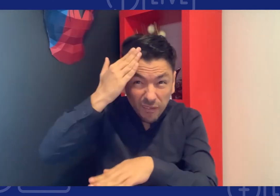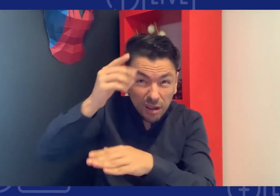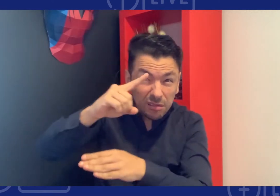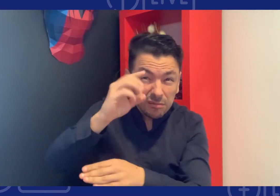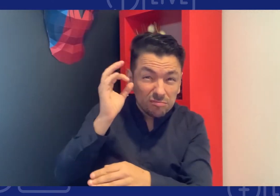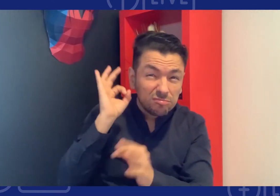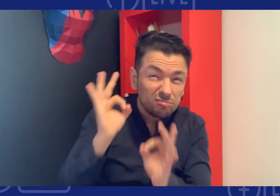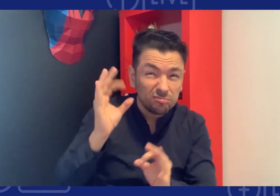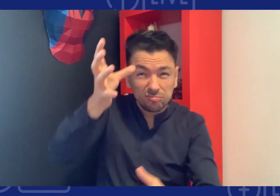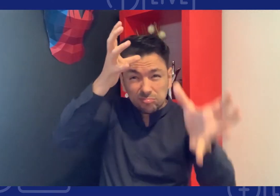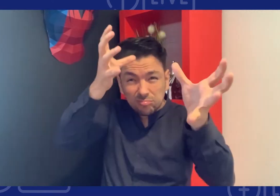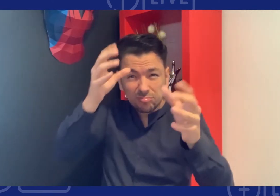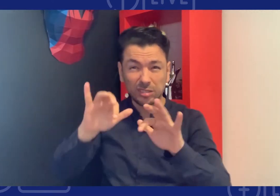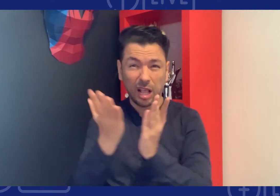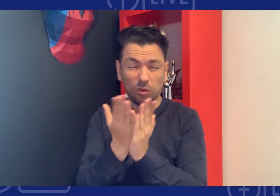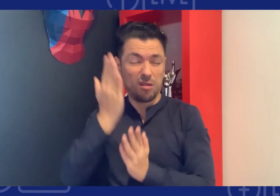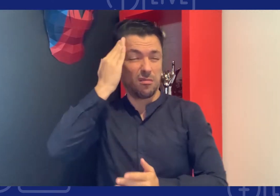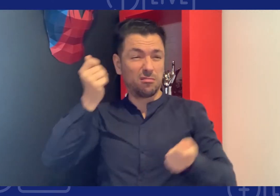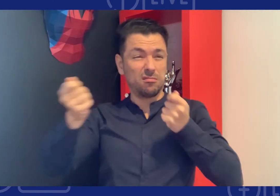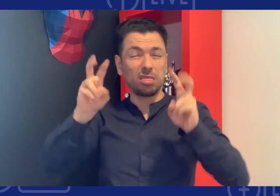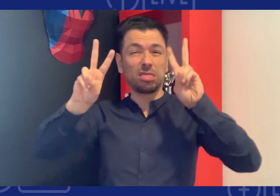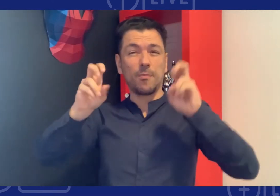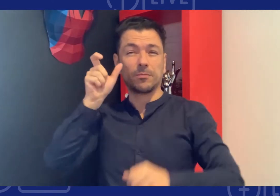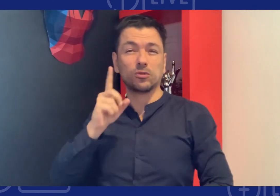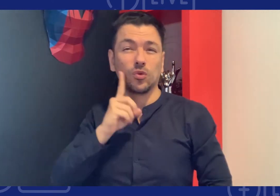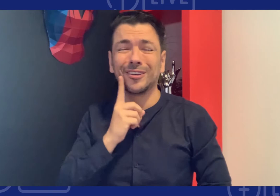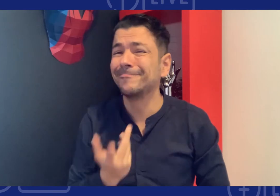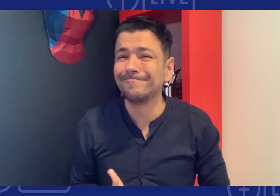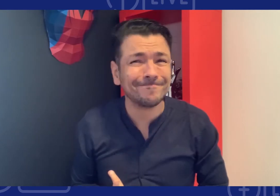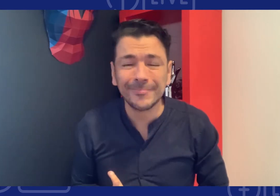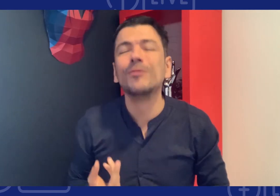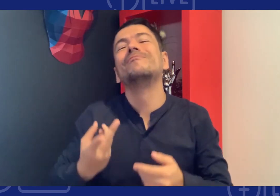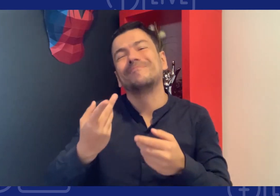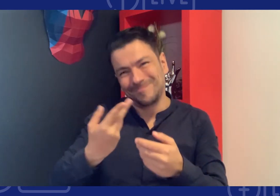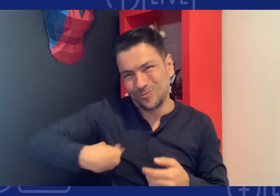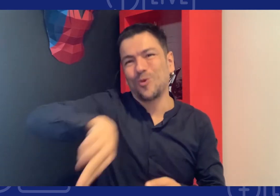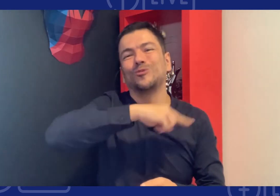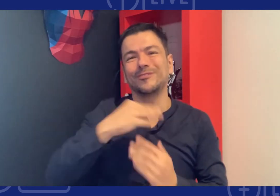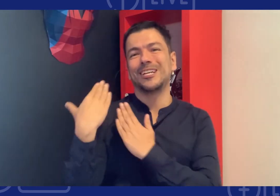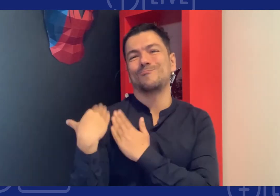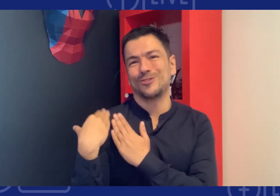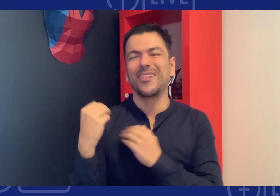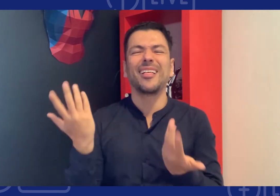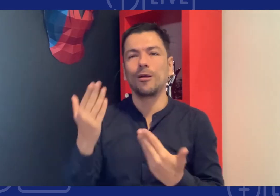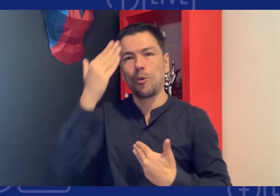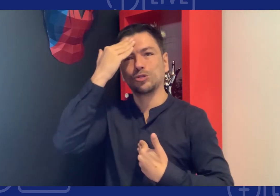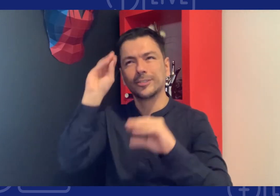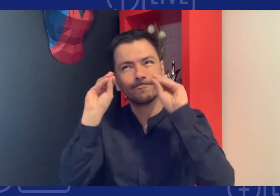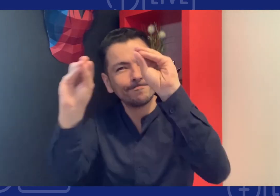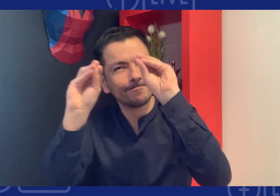secretarías las secretarías de educación conocen todo sobre las personas sordas es evidente que no por eso nosotros